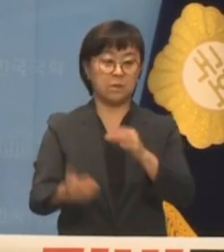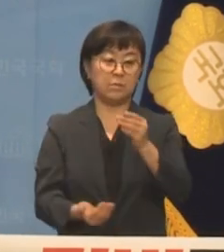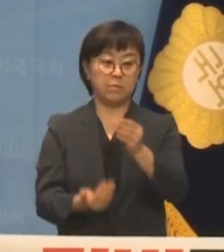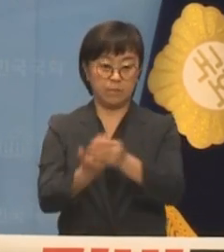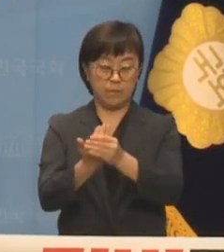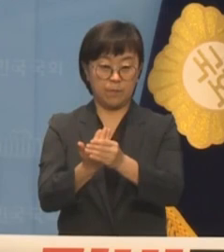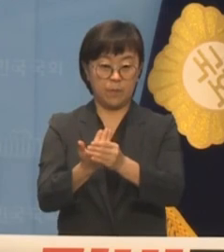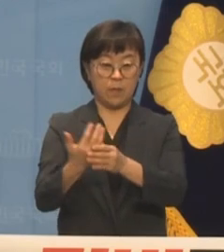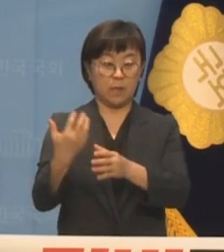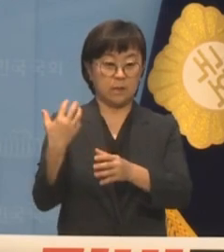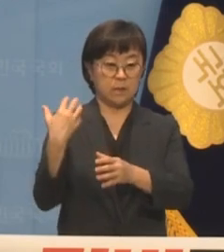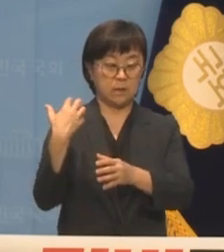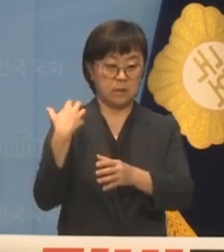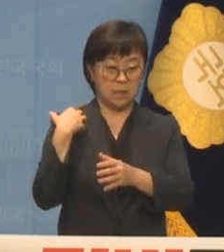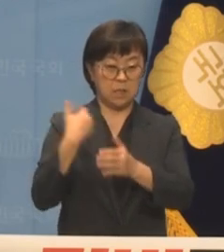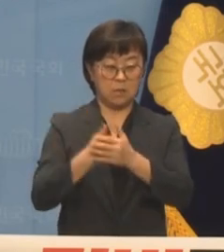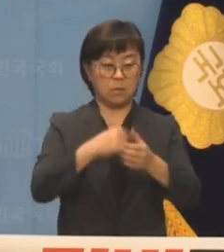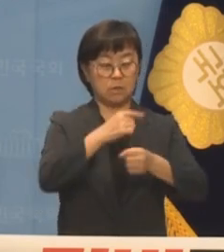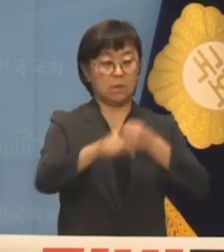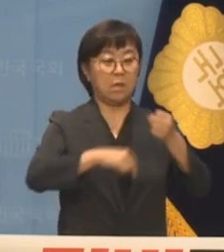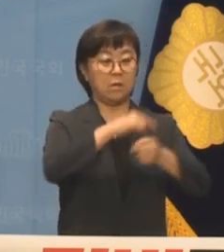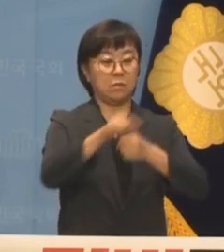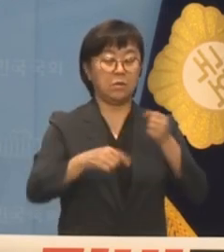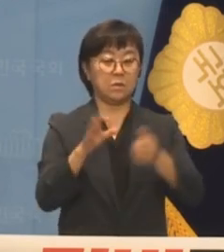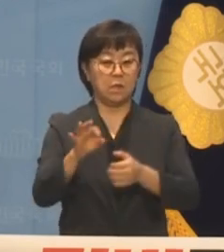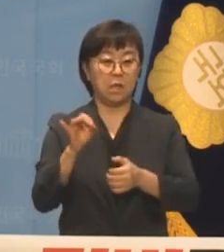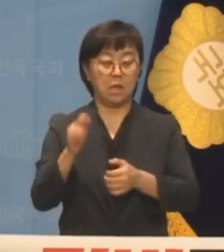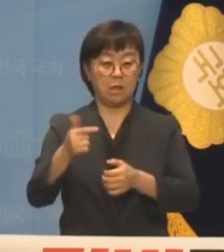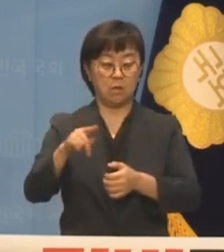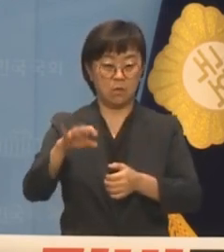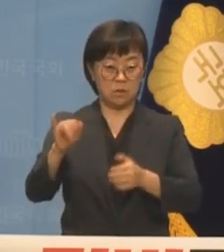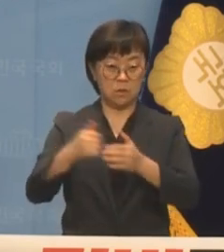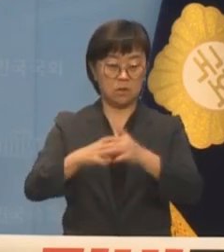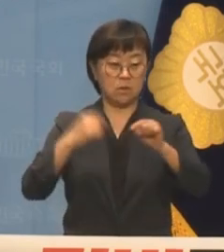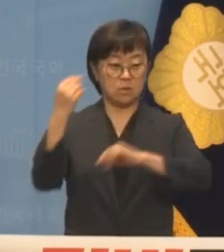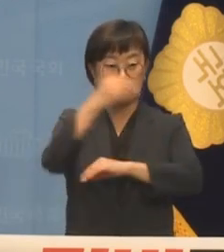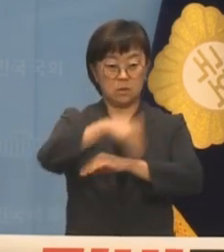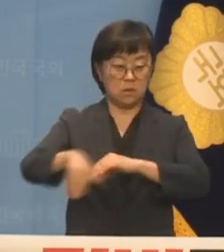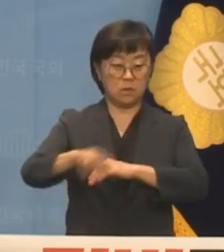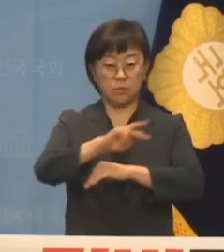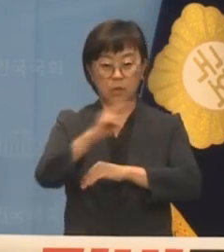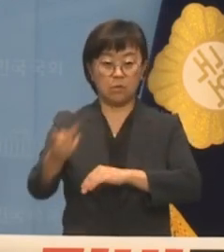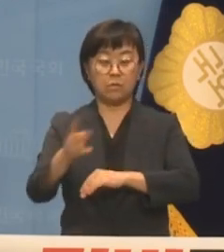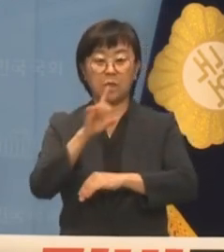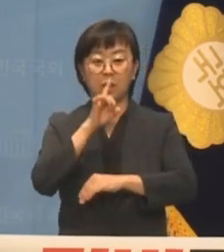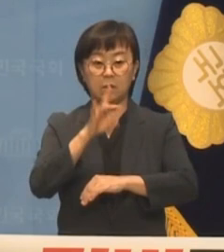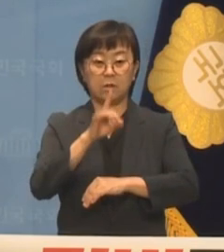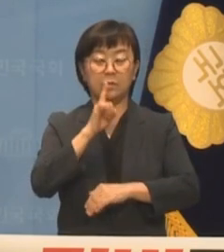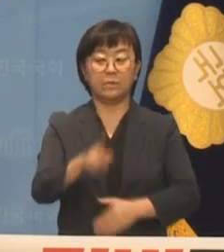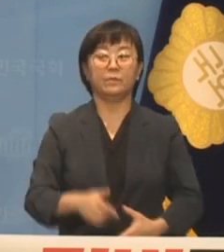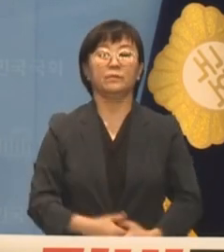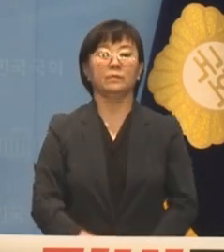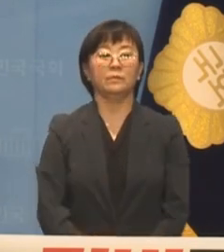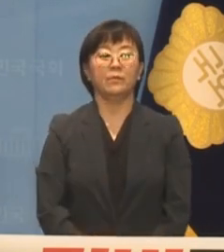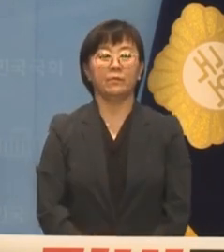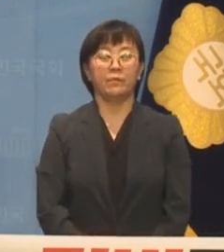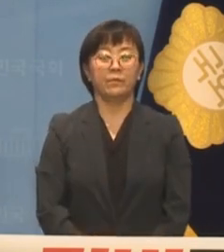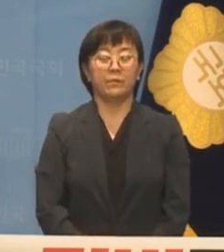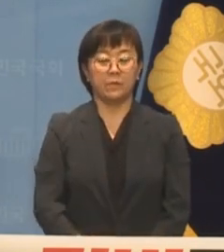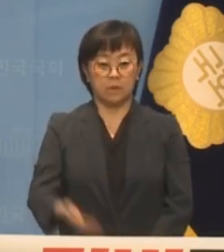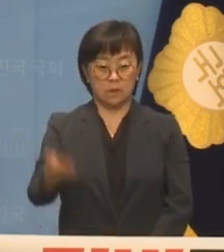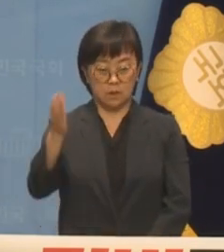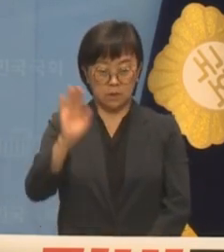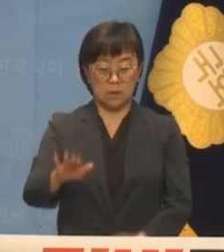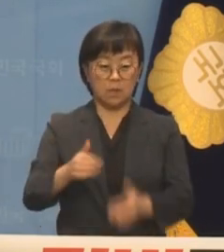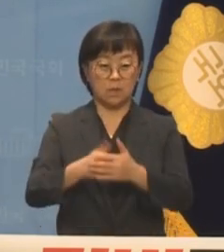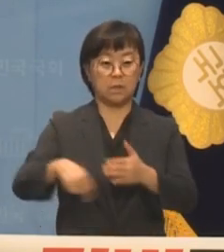탈원전 에너지 정책의 책임으로 돌려서는 안 된다고 말했습니다 그러나